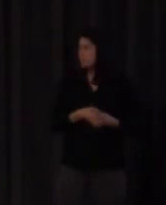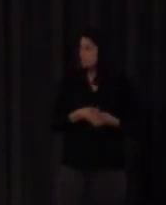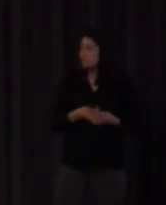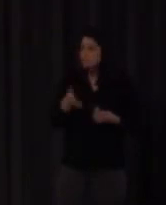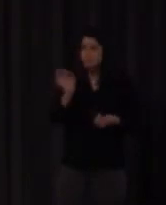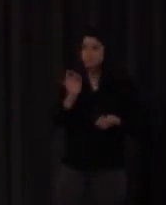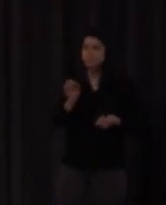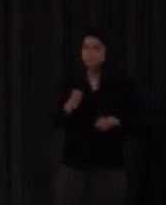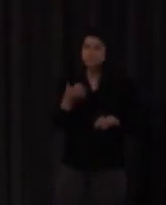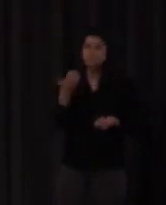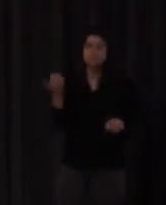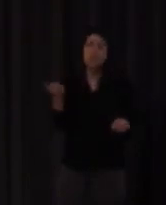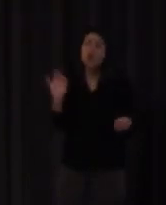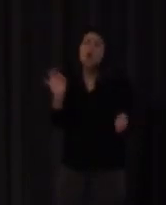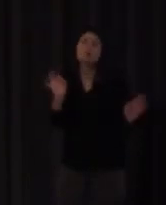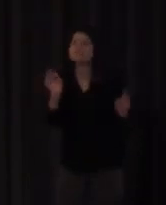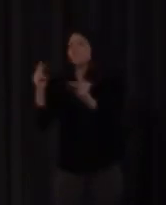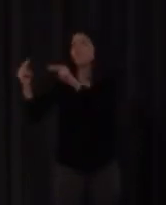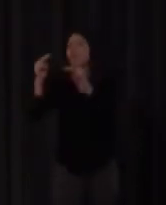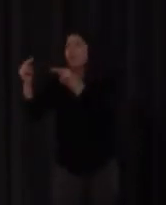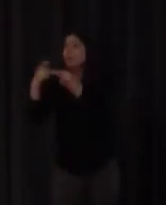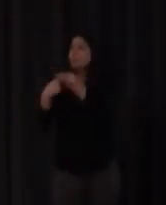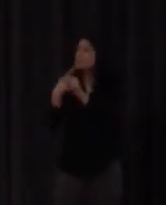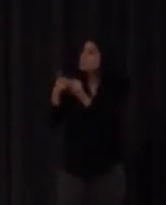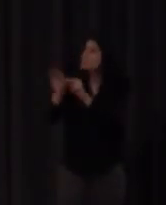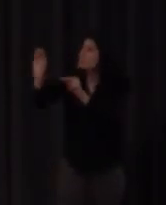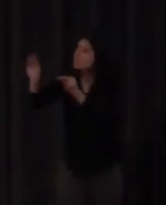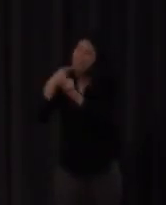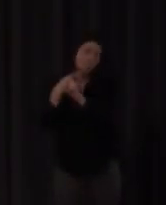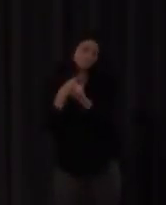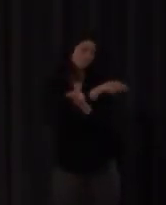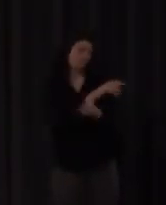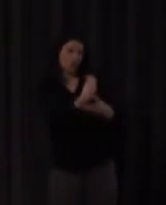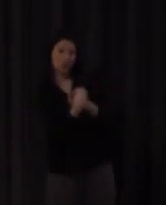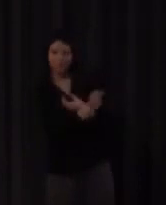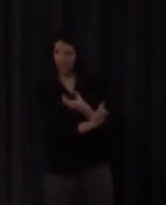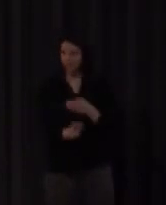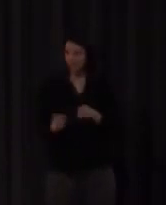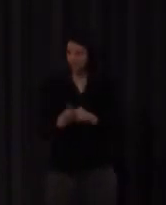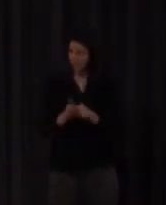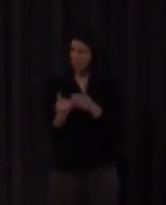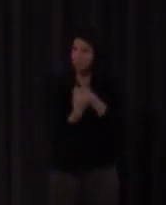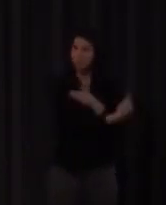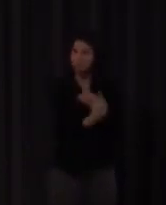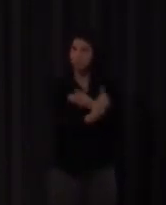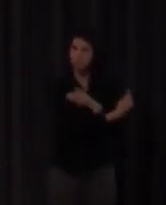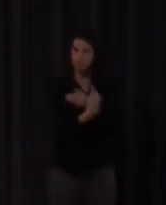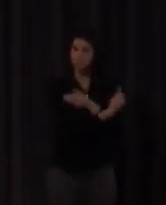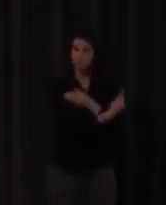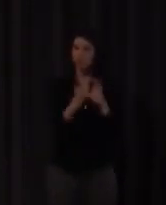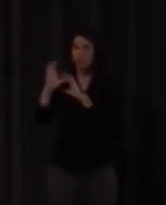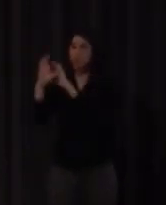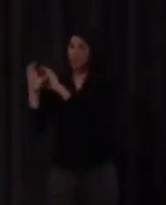es que no es para ti ¿de acuerdo? dejándolo absolutamente al margen de esa comunicación